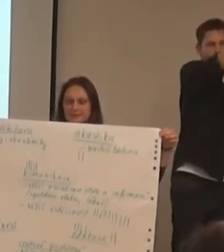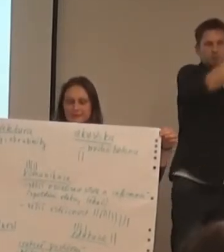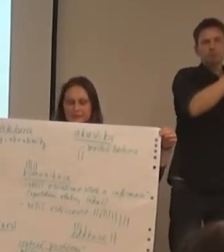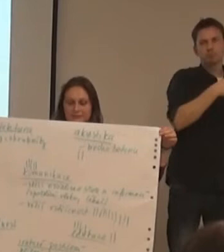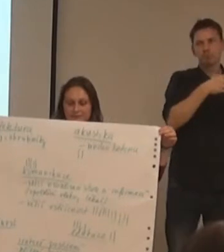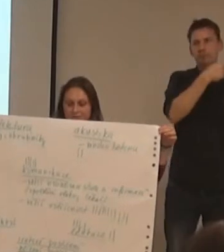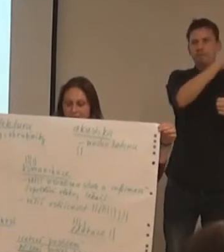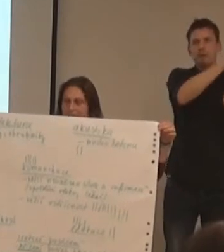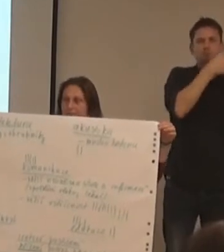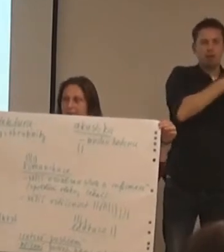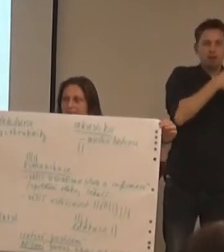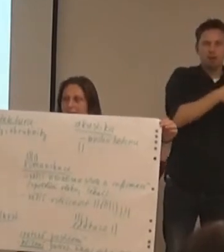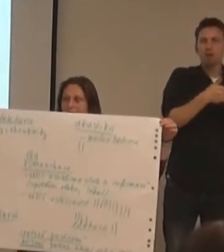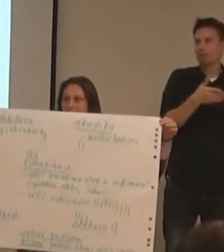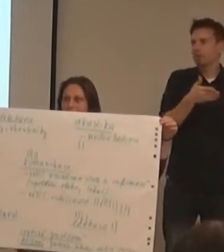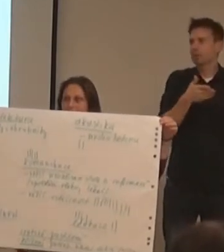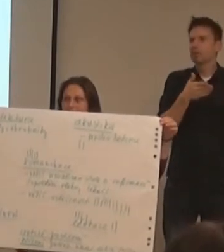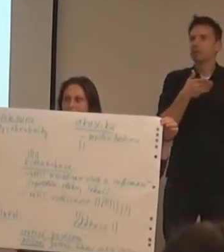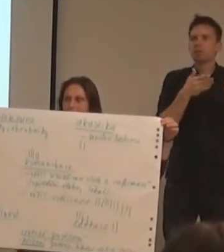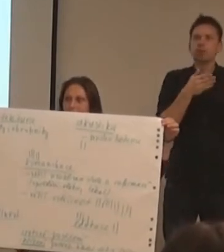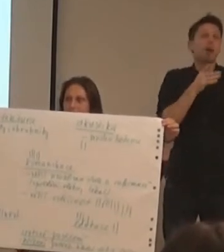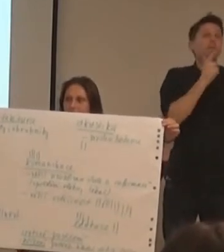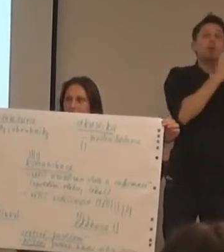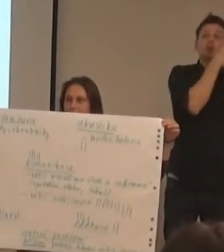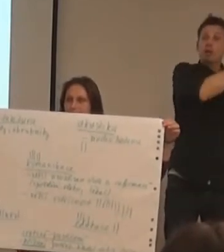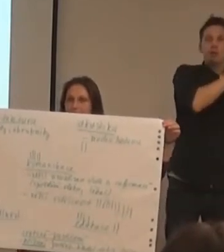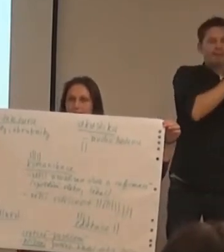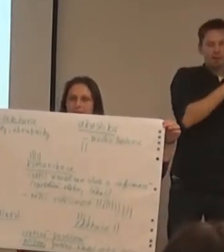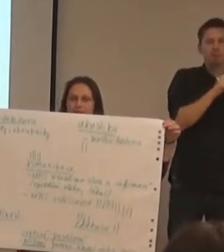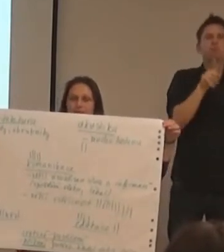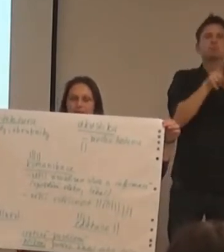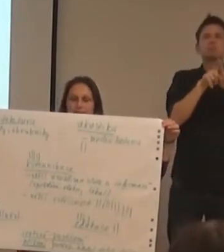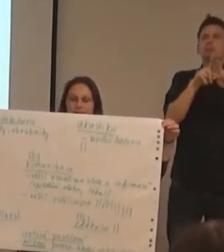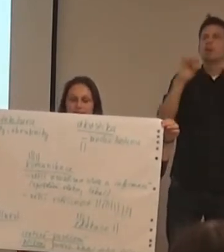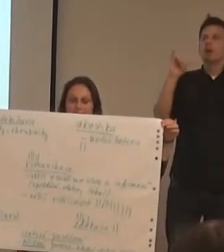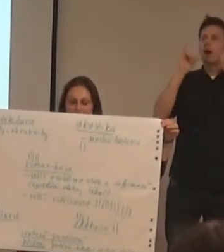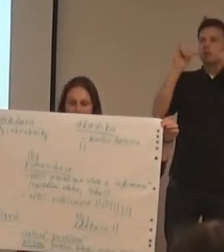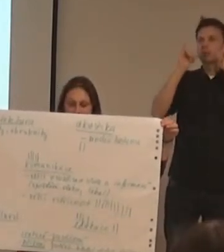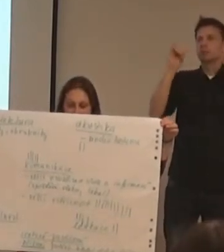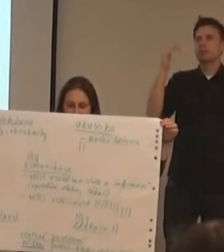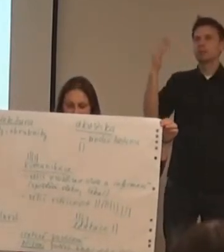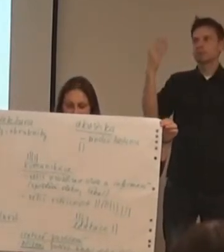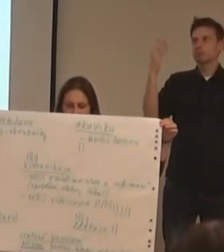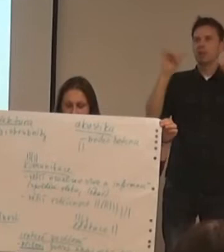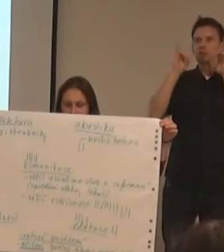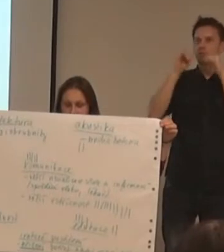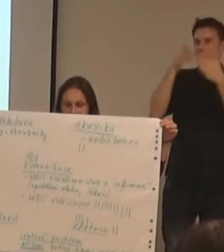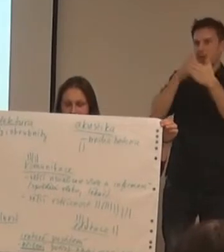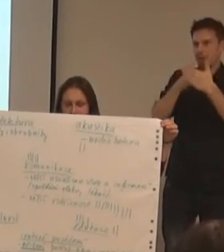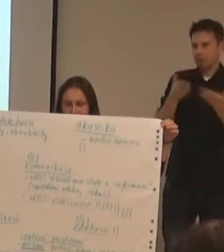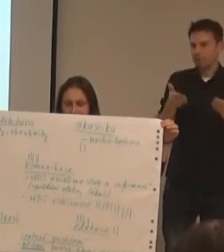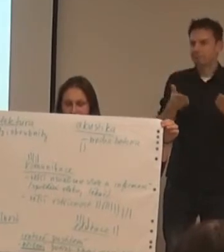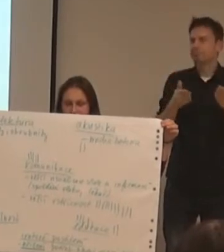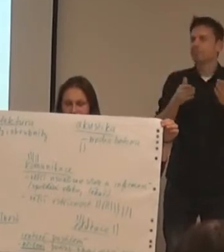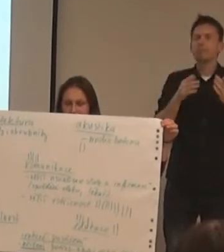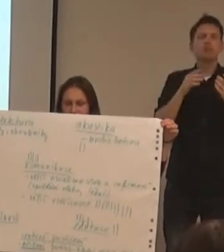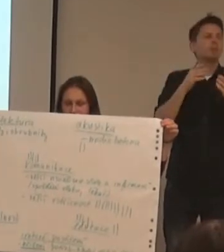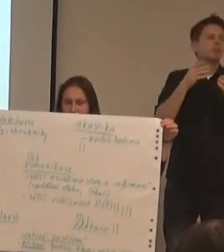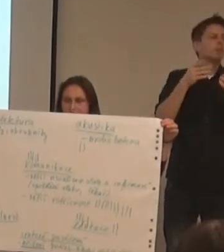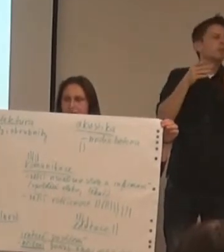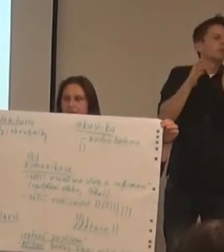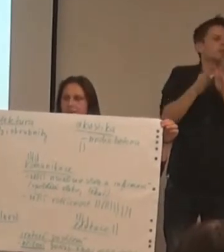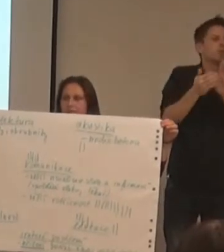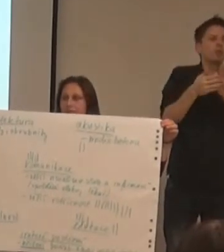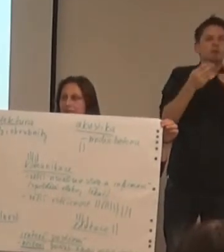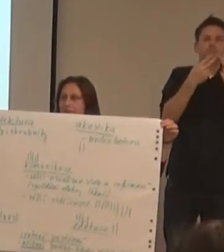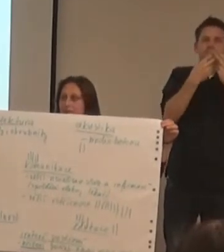neměli namyslit jenom ty. Akustické. A ty, které stavebně